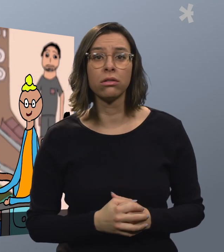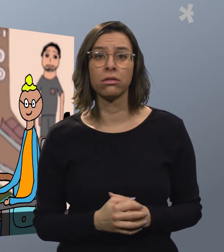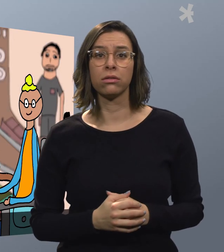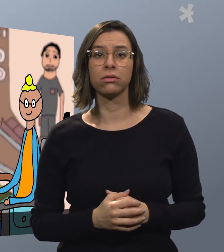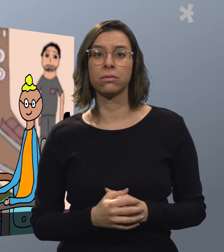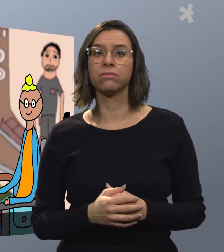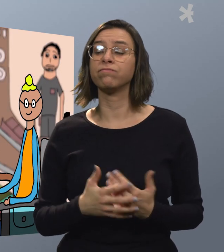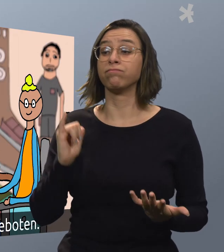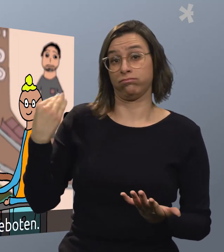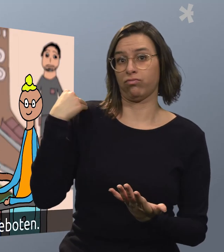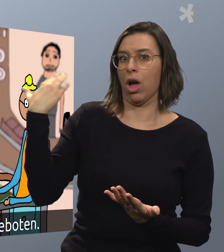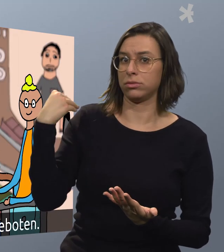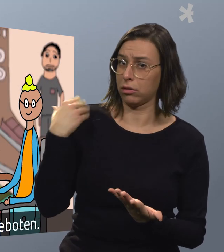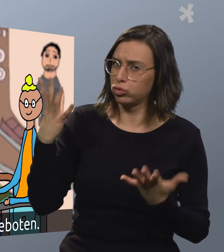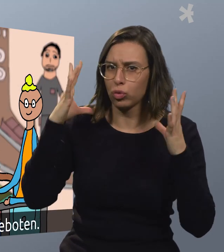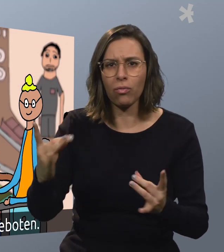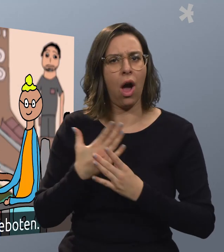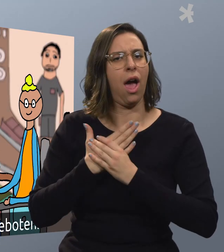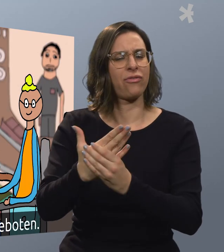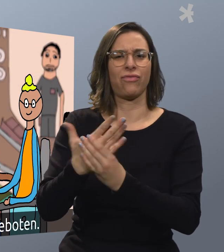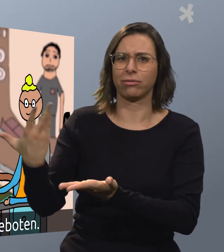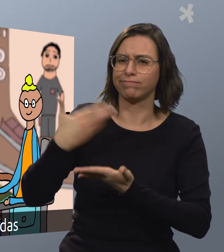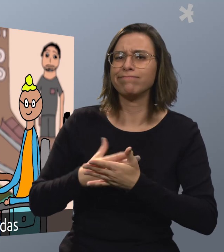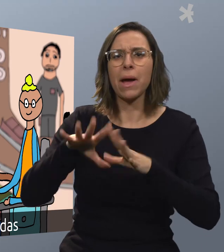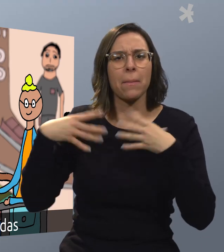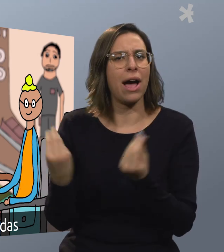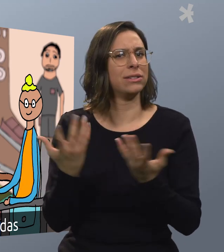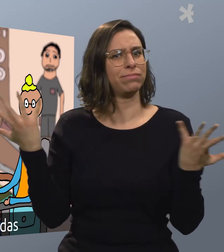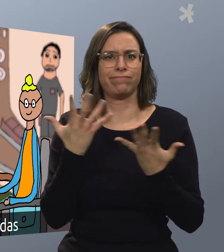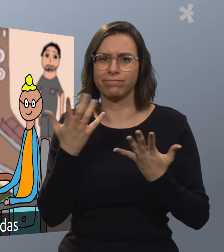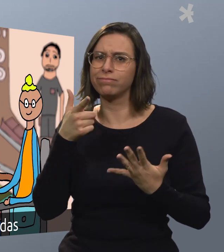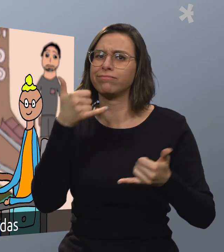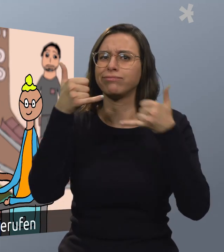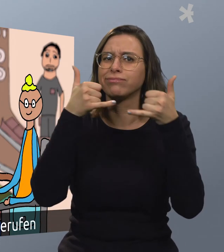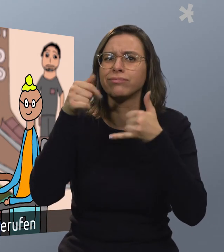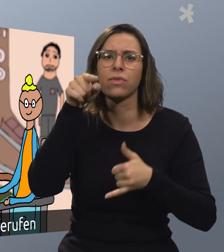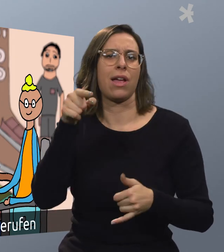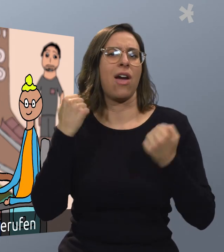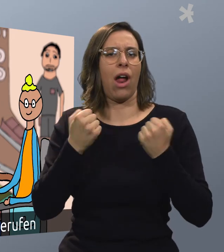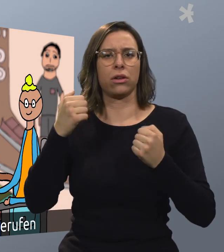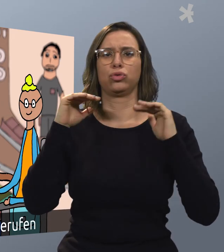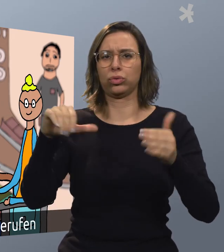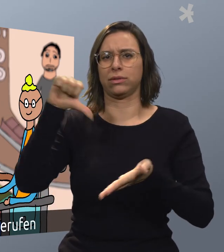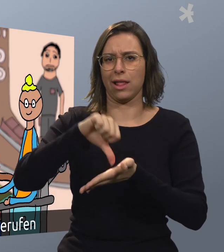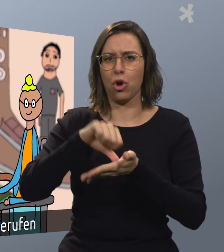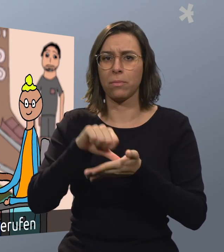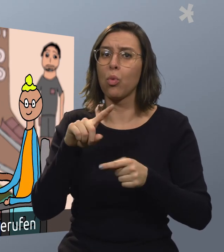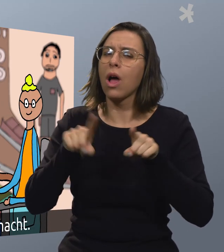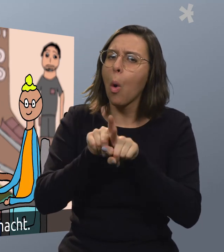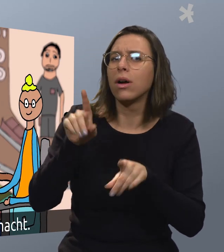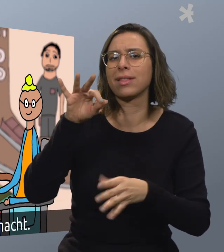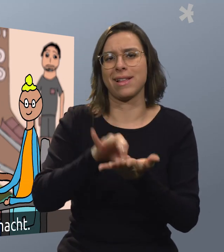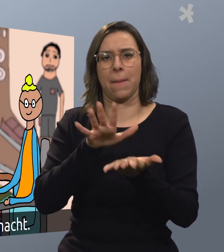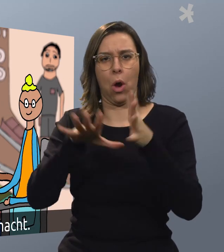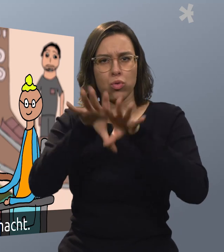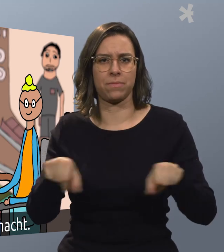sagt er? Er hat mir sofort Hilfe angeboten. Wir haben gemeinsam das Gewaltschutzzentrum angerufen